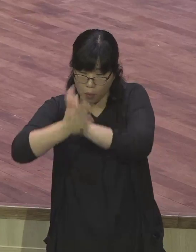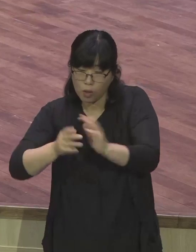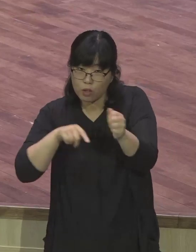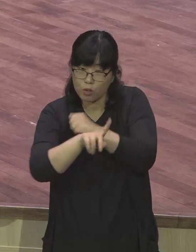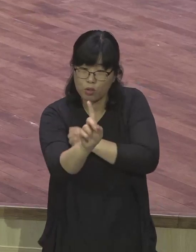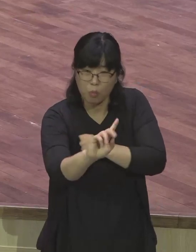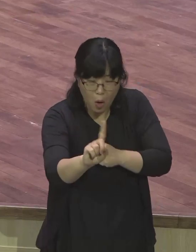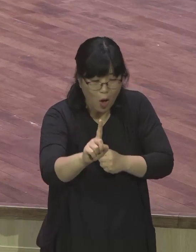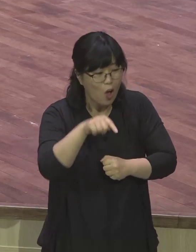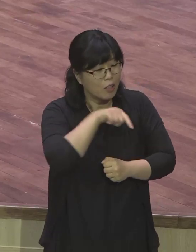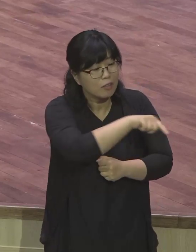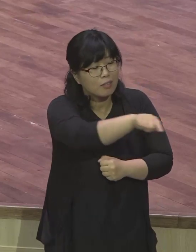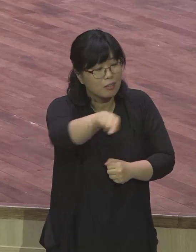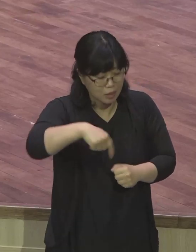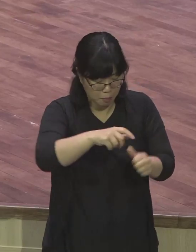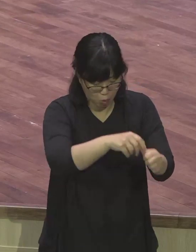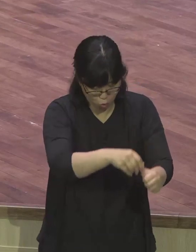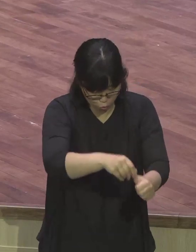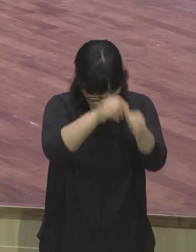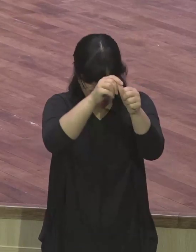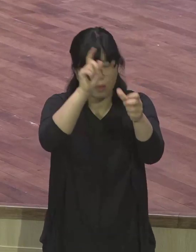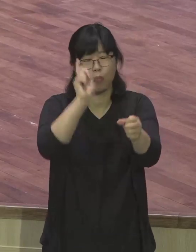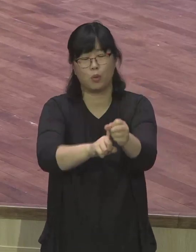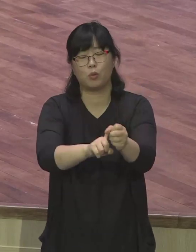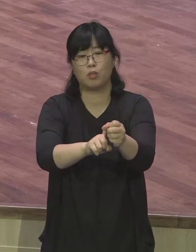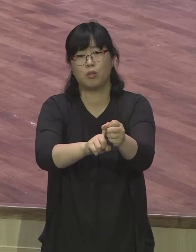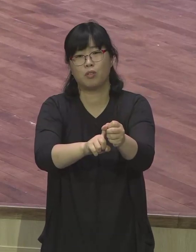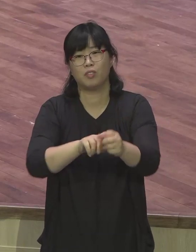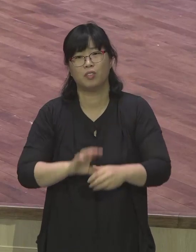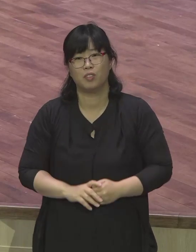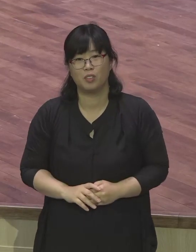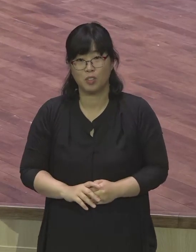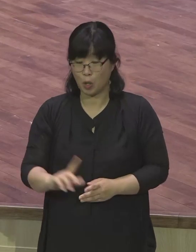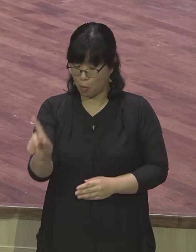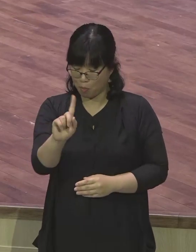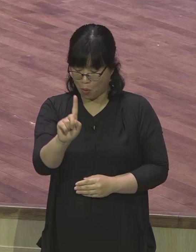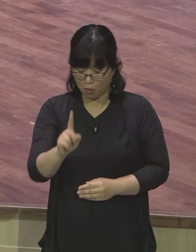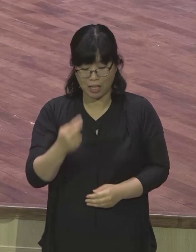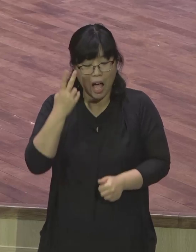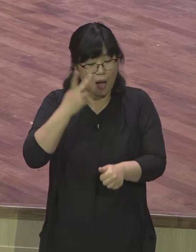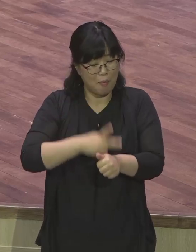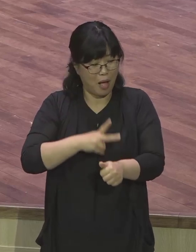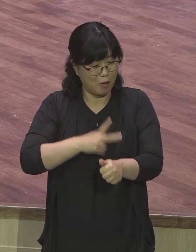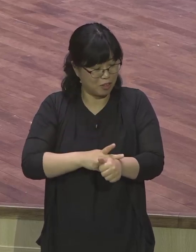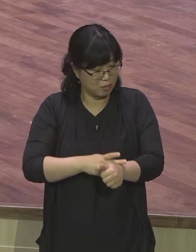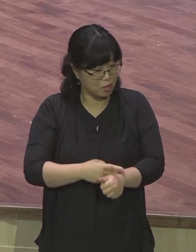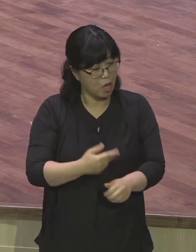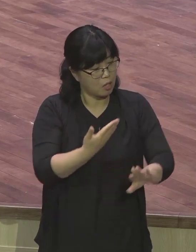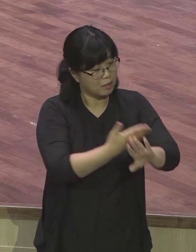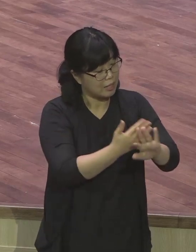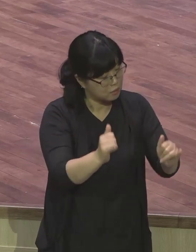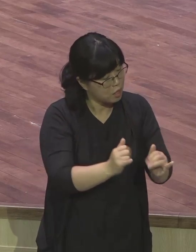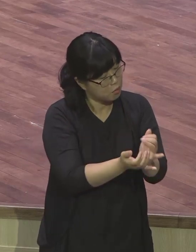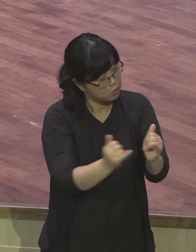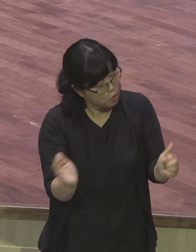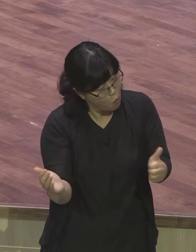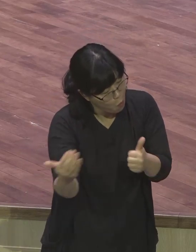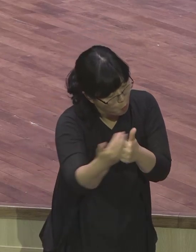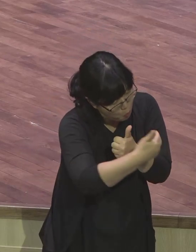바울에게는 사람을 얻고자 하는 배려와 포용의 마음이 있었습니다 그래서 바울의 주변에는 항상 제자들과